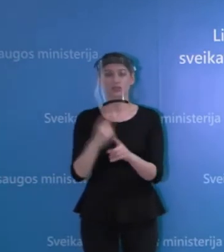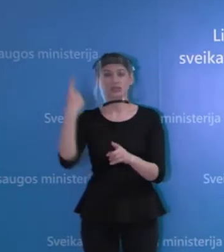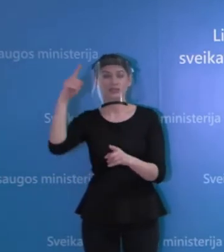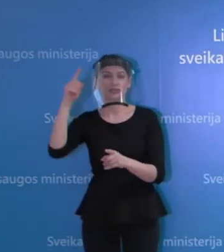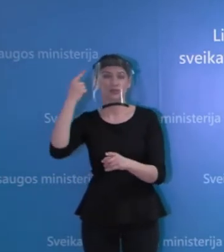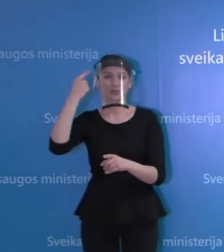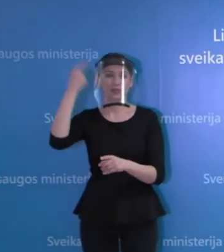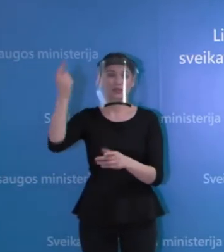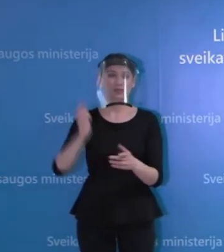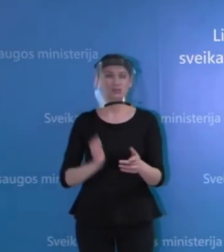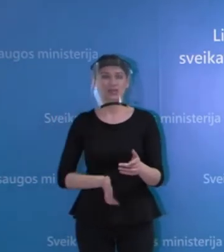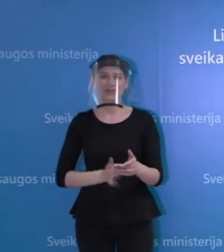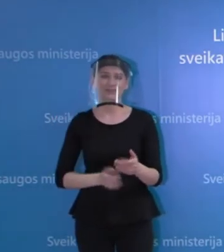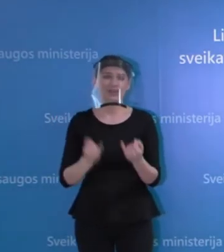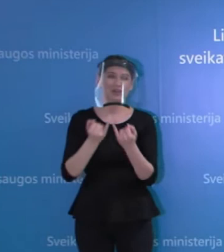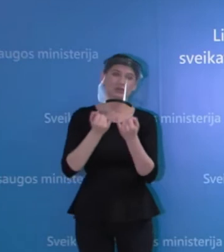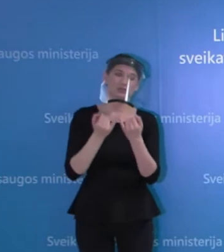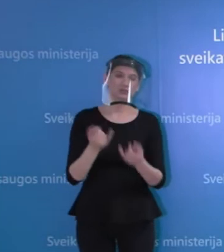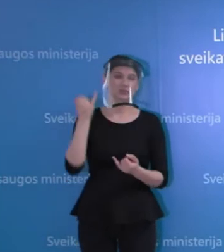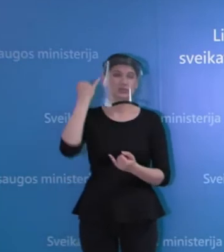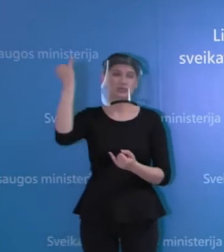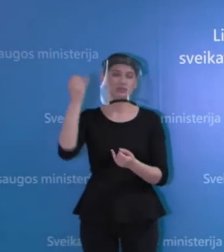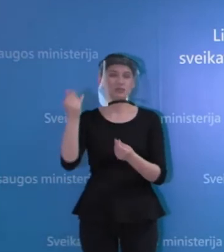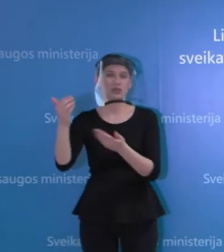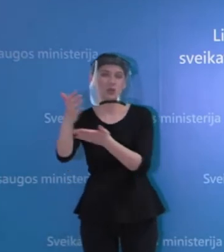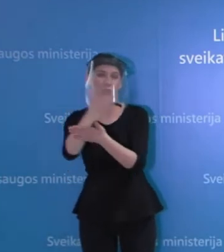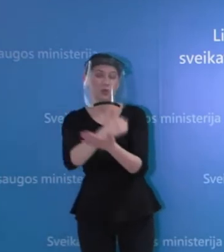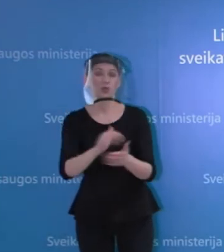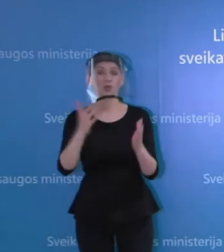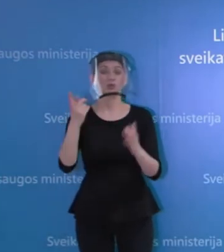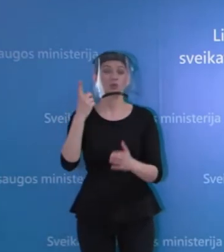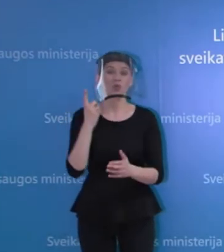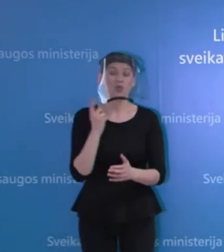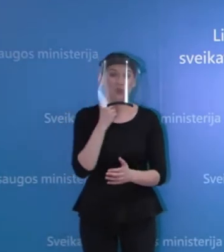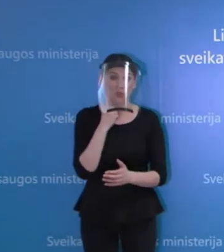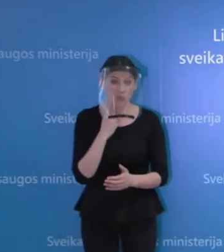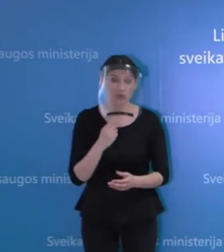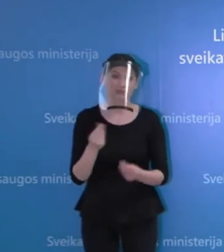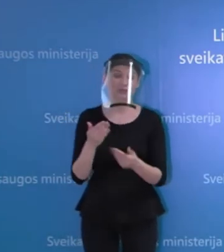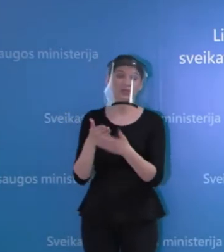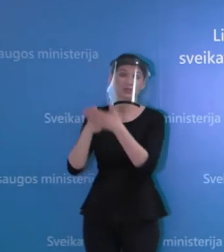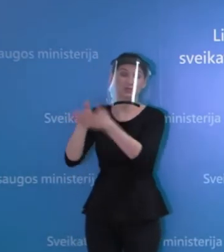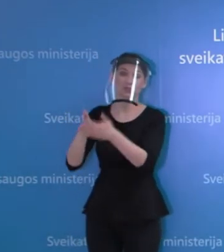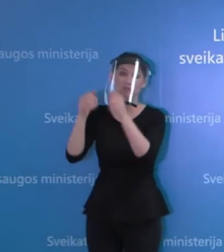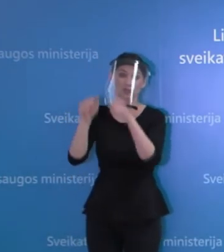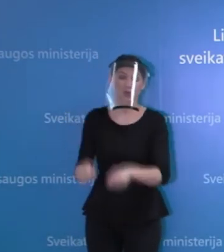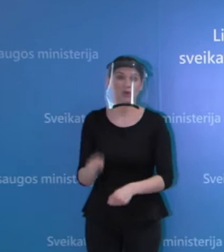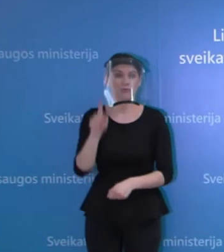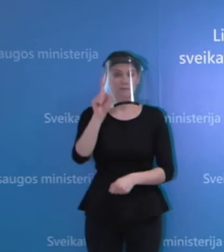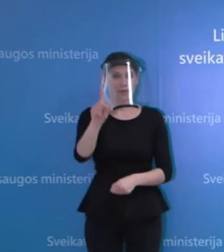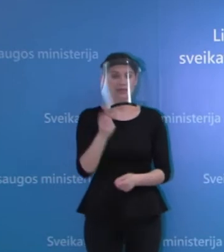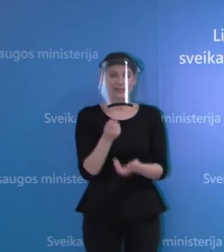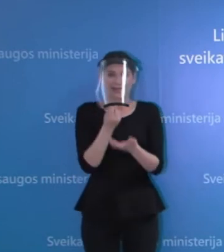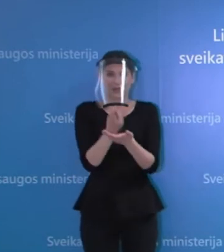renkama pagalba, tai ten tikrai kie galit pilietiškai prisidėti, paremti tikrai prašom, bet to nereikia daryti